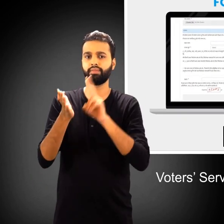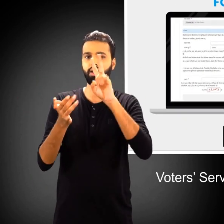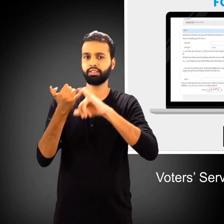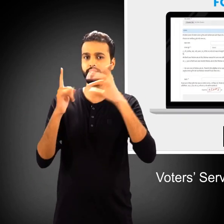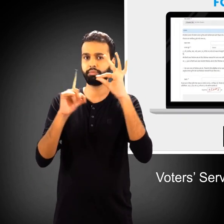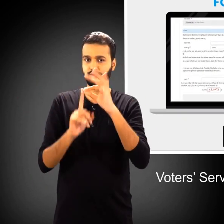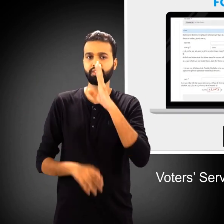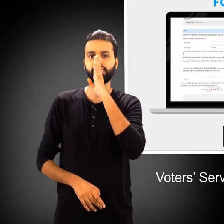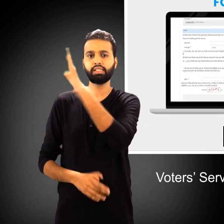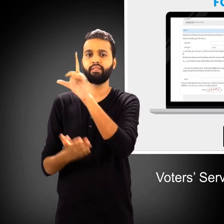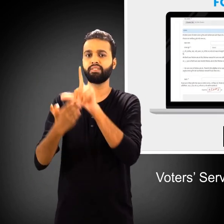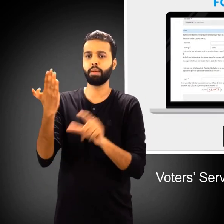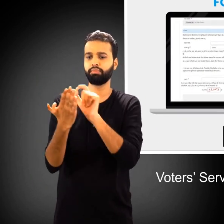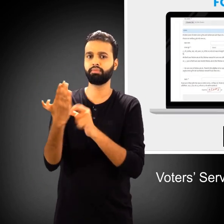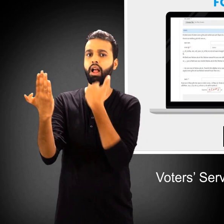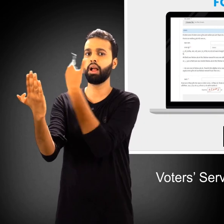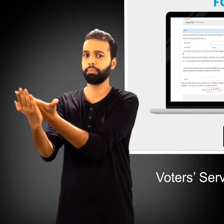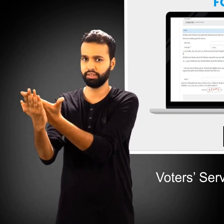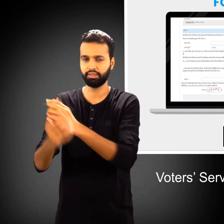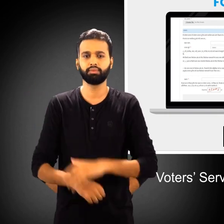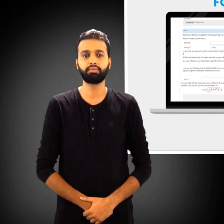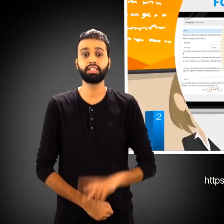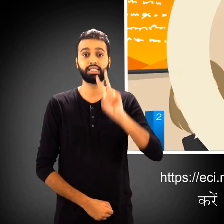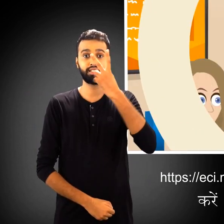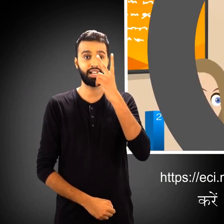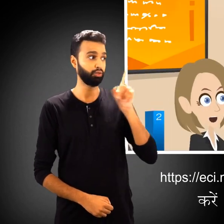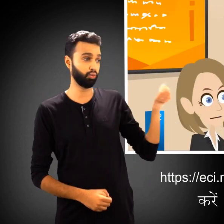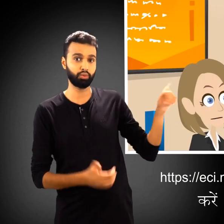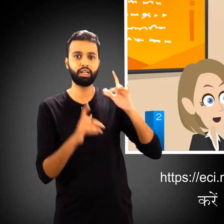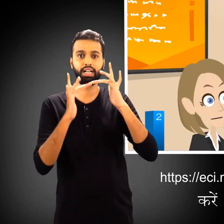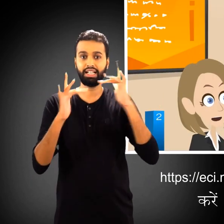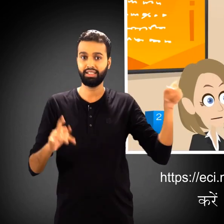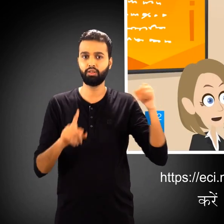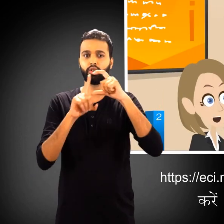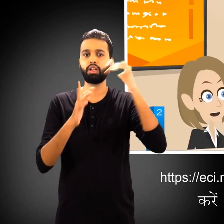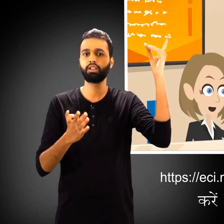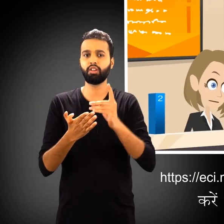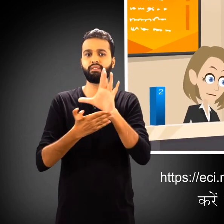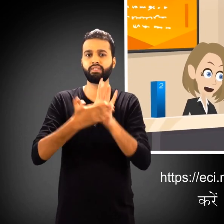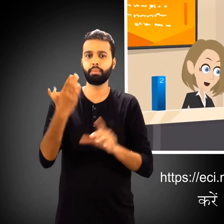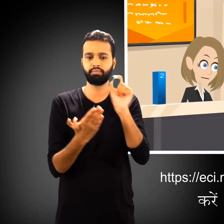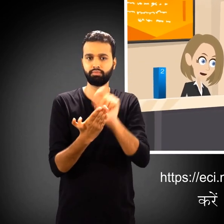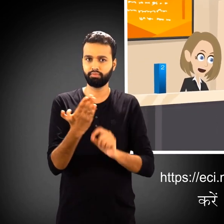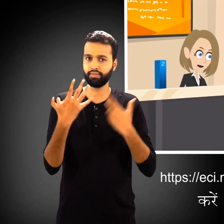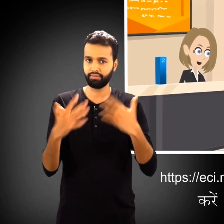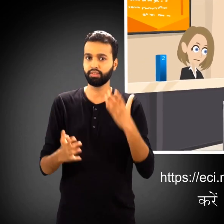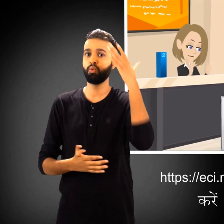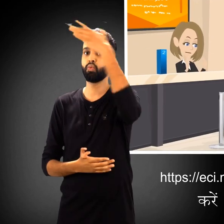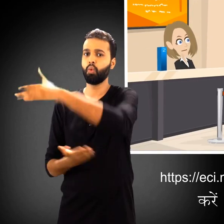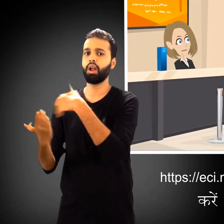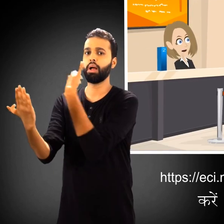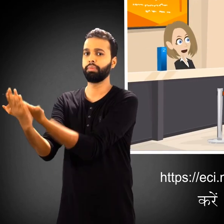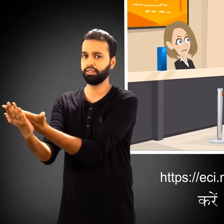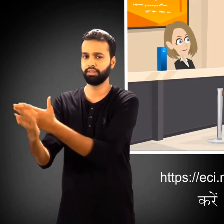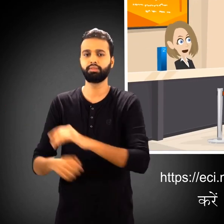.nvsp.in पर जाकर ओनलाइन फॉर्म भरें eci.nic.in इस वेबसाइट से फॉर्म छे डाउनलोड